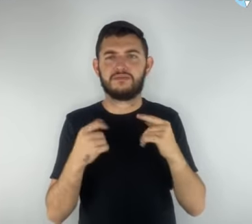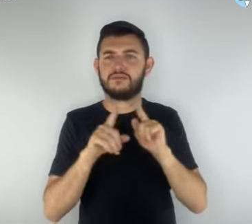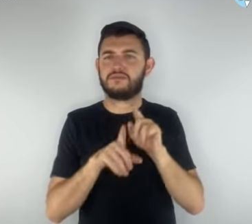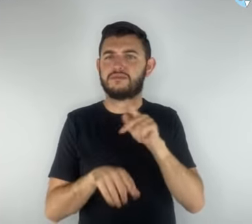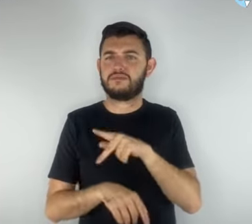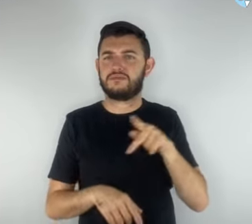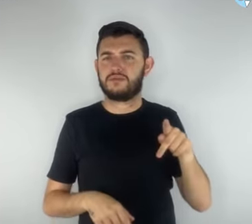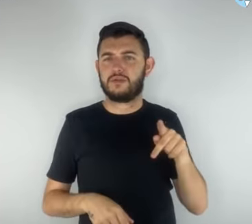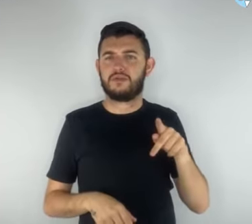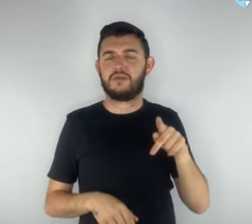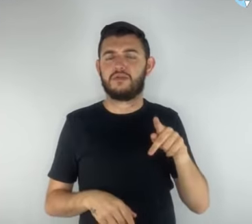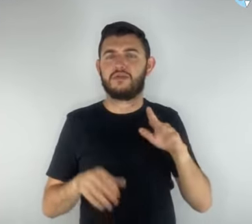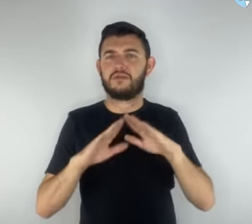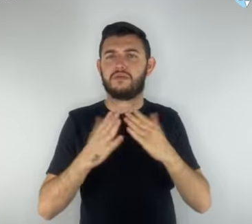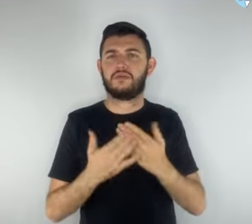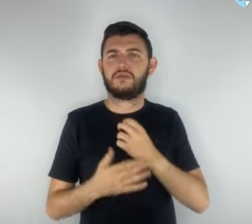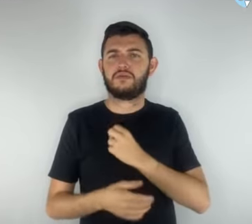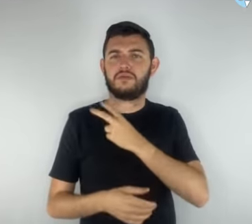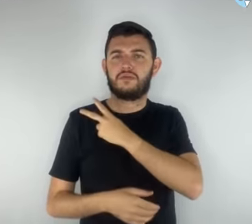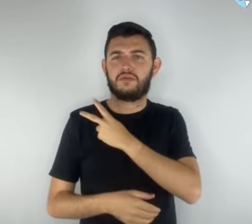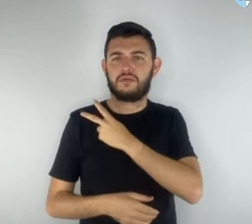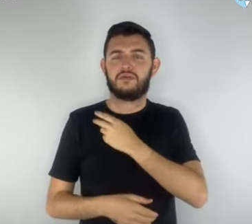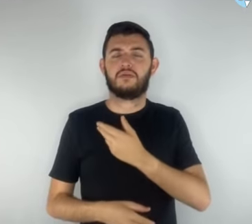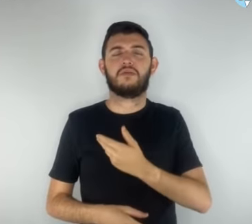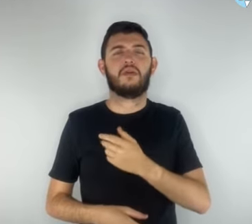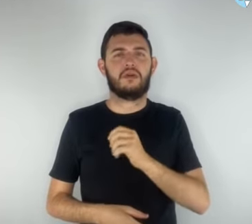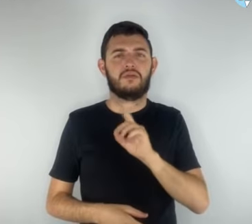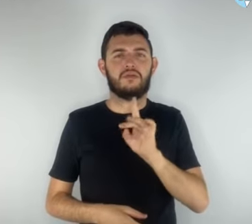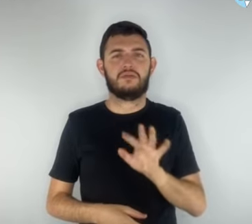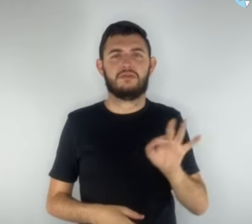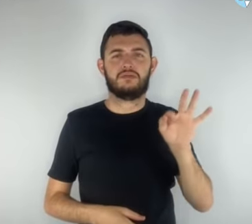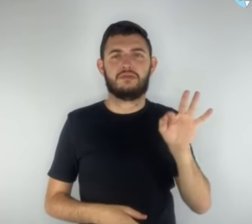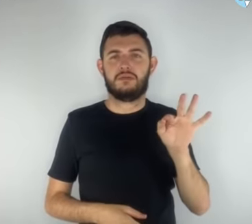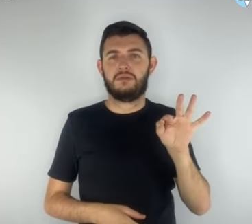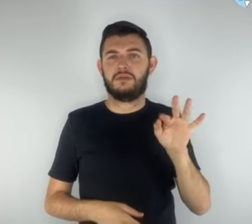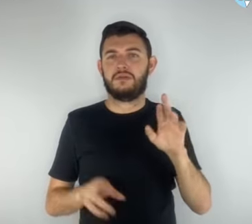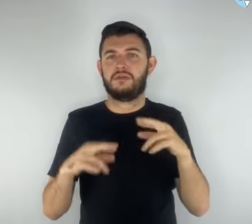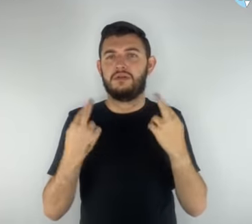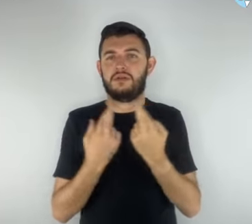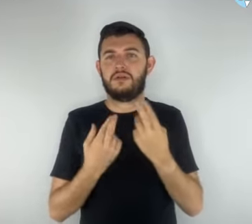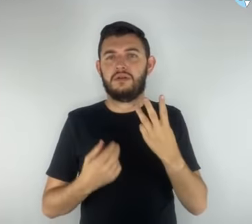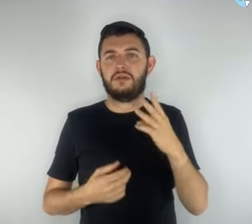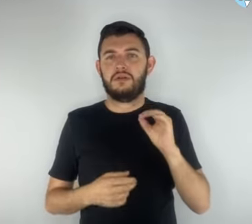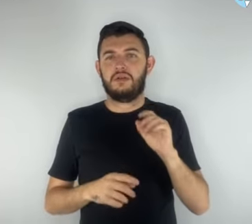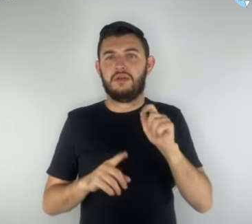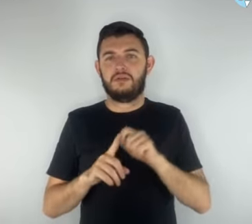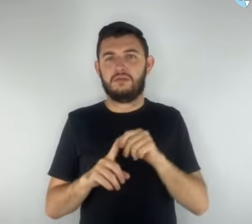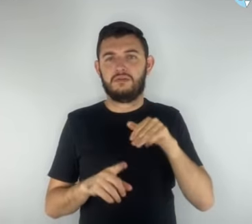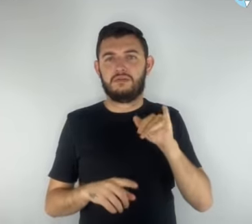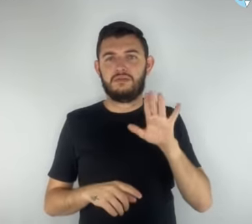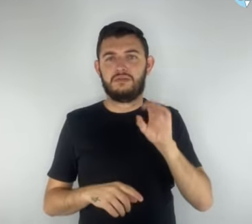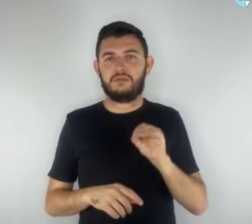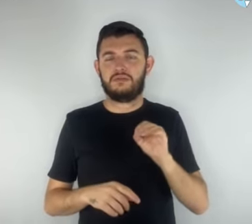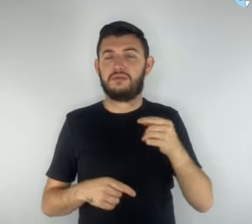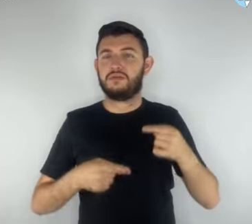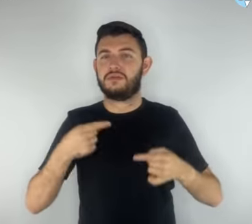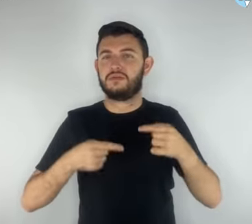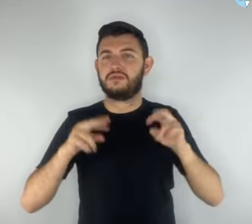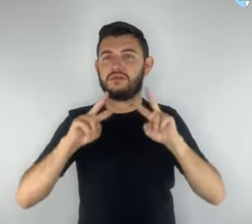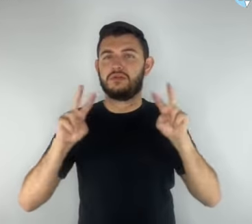reuniram na última segunda-feira, 30 do 5, para discutir as notas dos alunos. Com o fim do primeiro